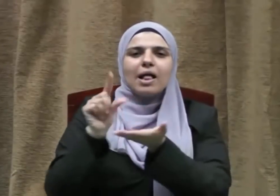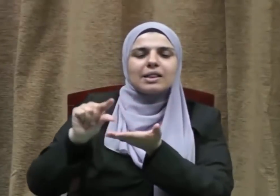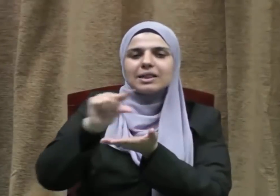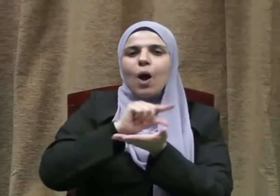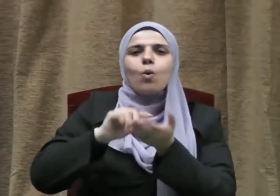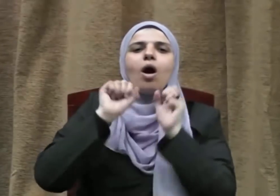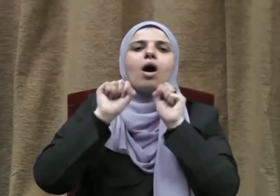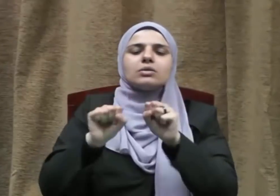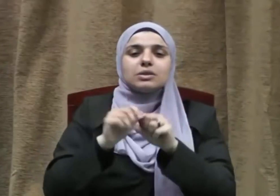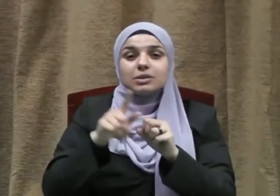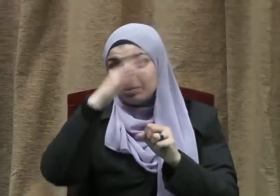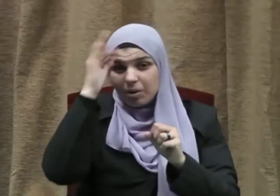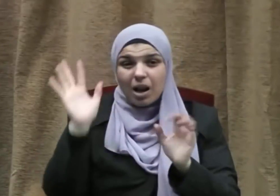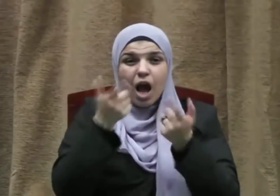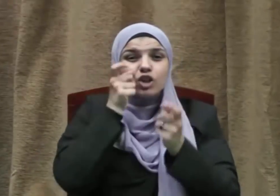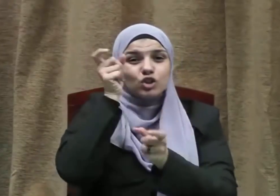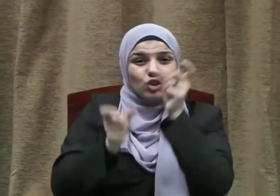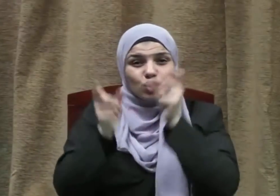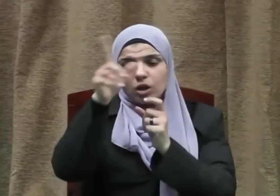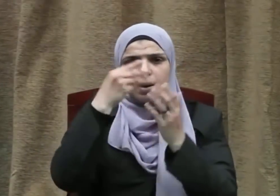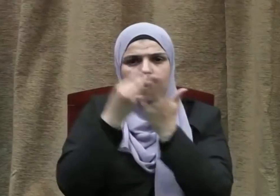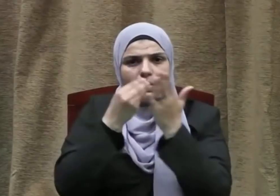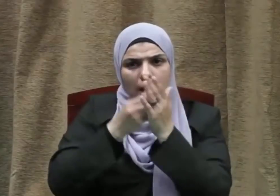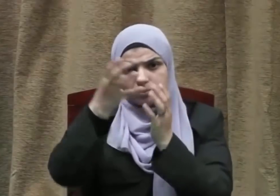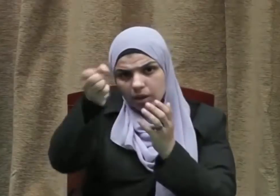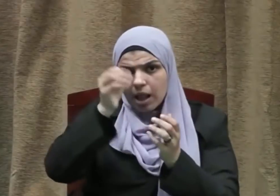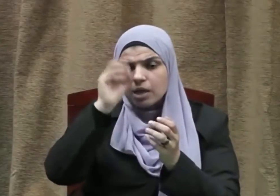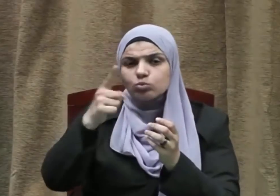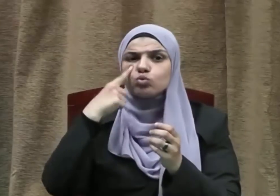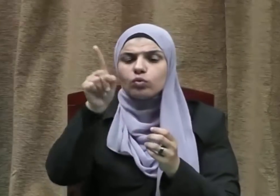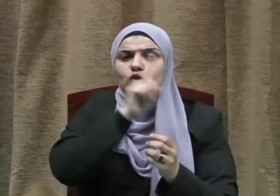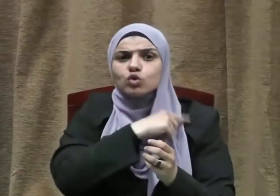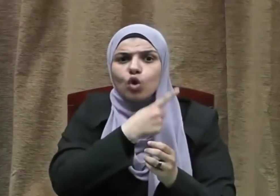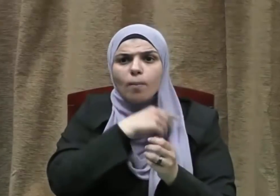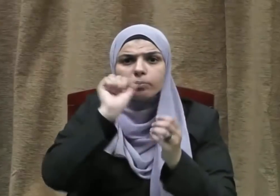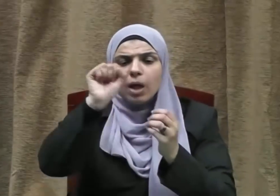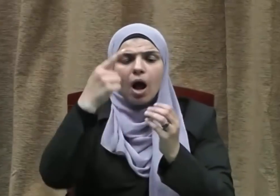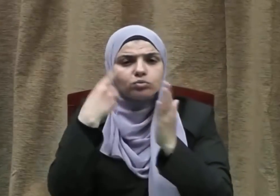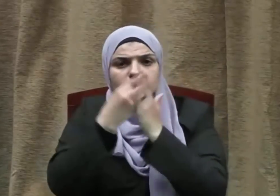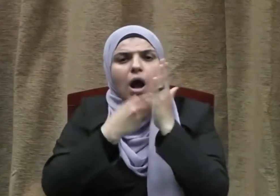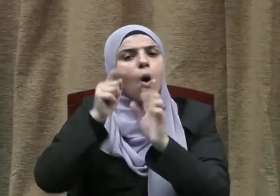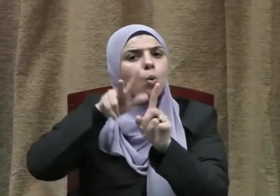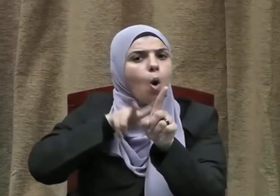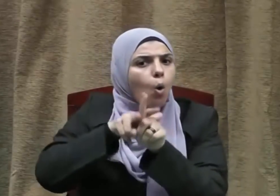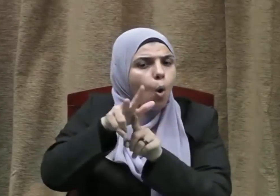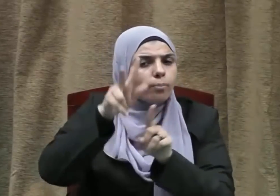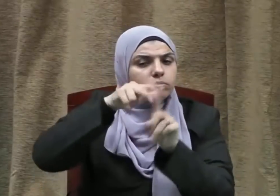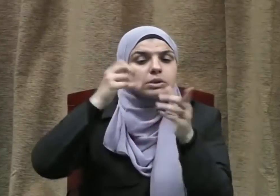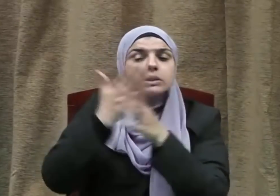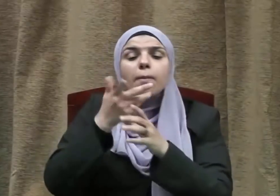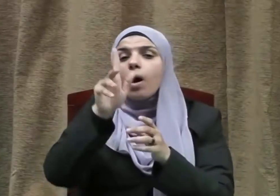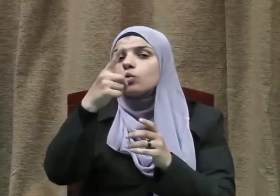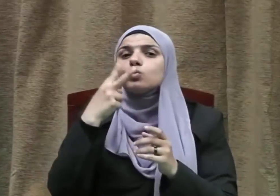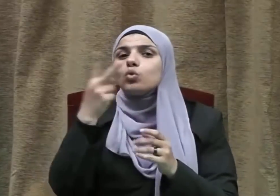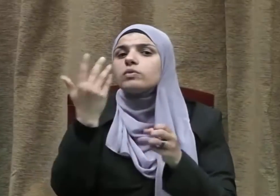القوانين إذ ليس لأحد الناس محاسبته على ما بدر منه أو